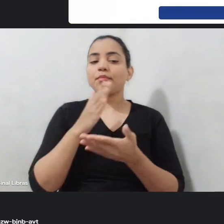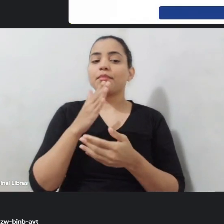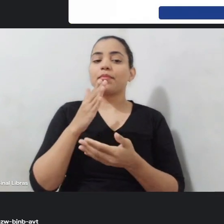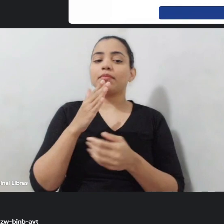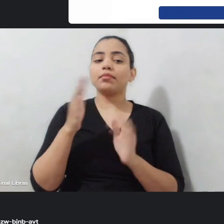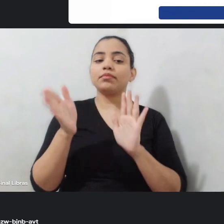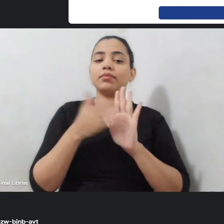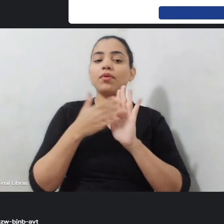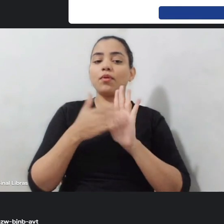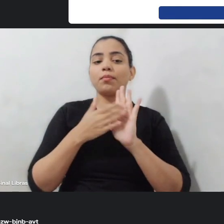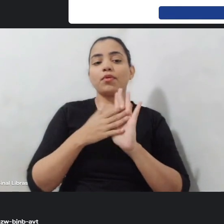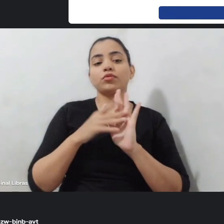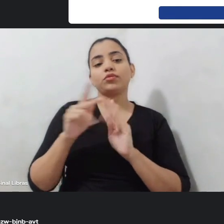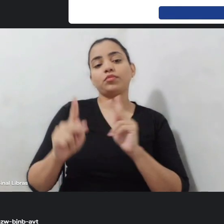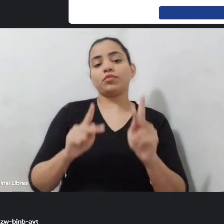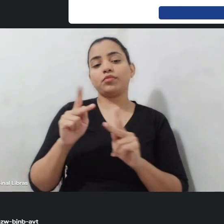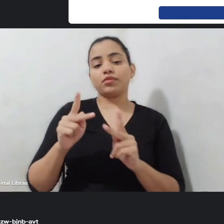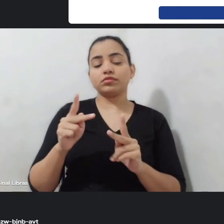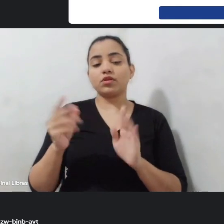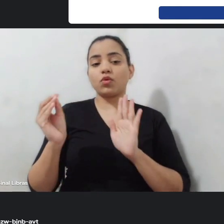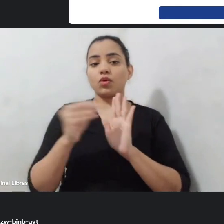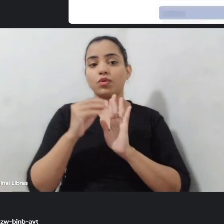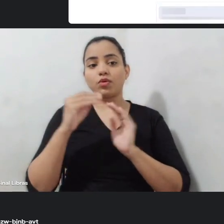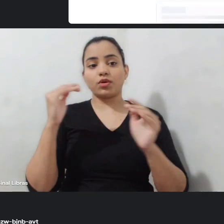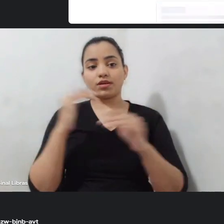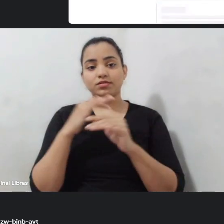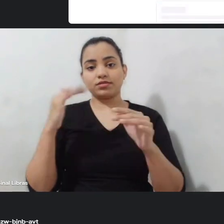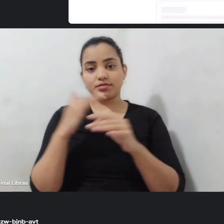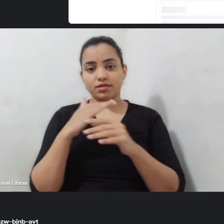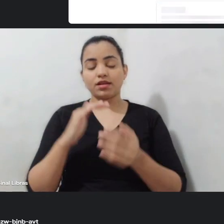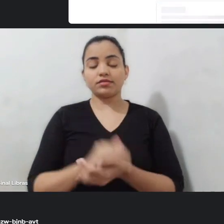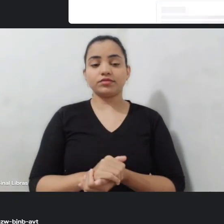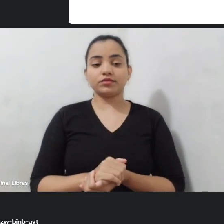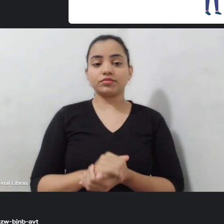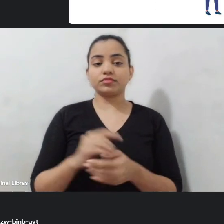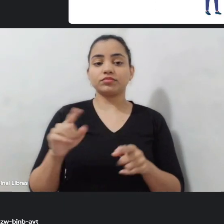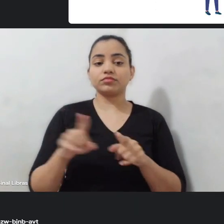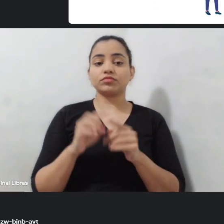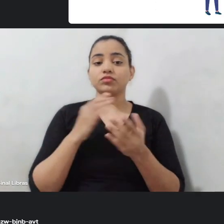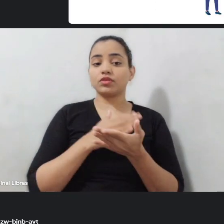vai informar a sua cidade de origem, iniciar.